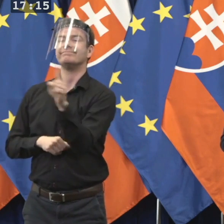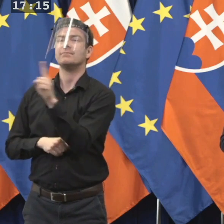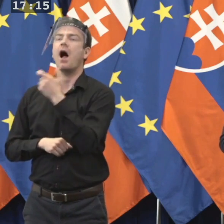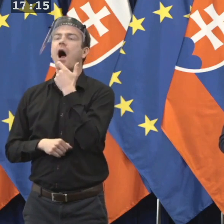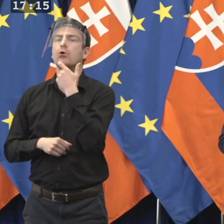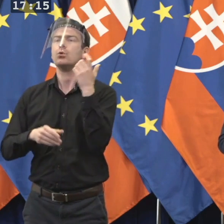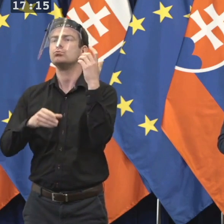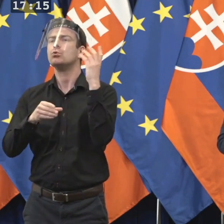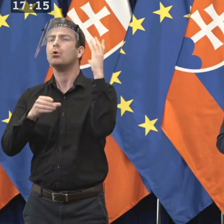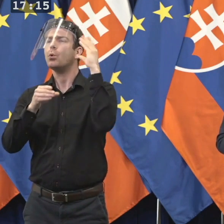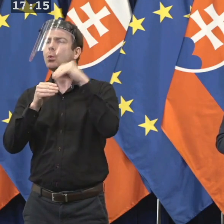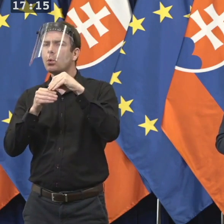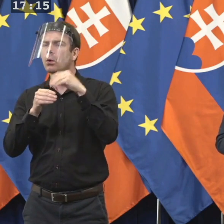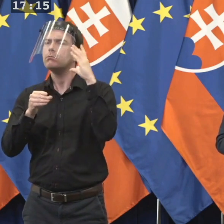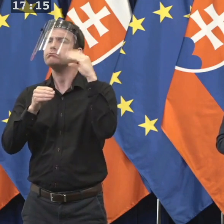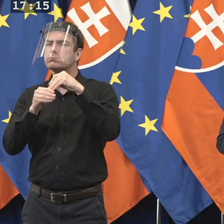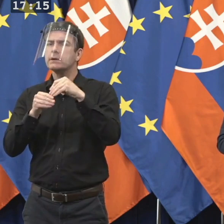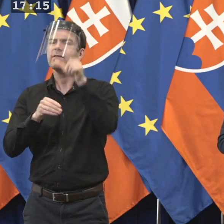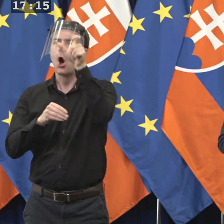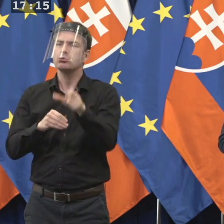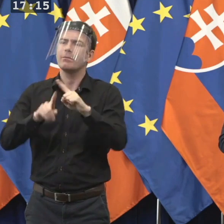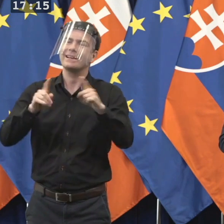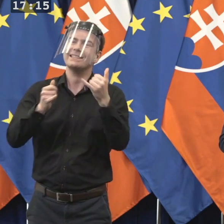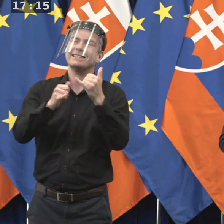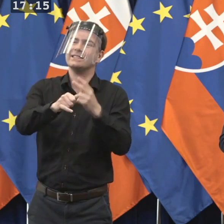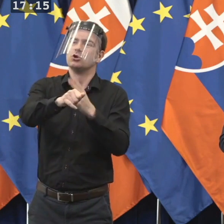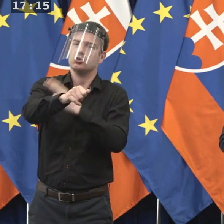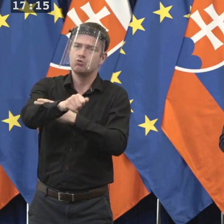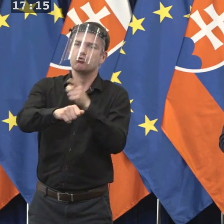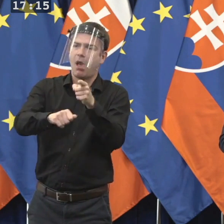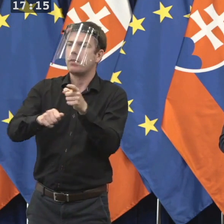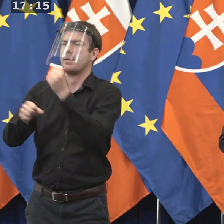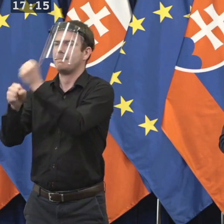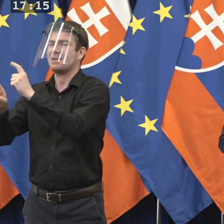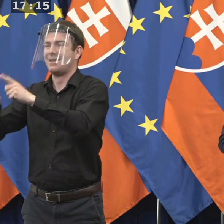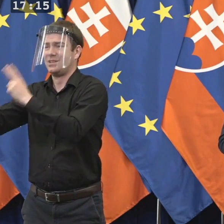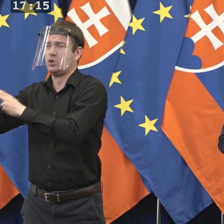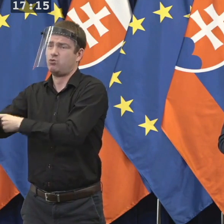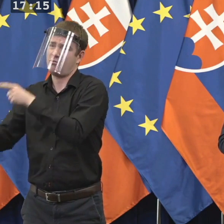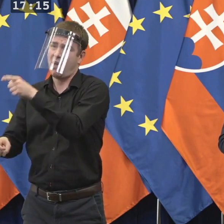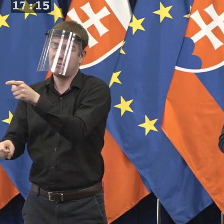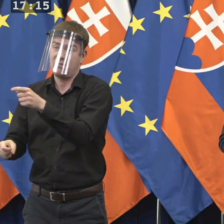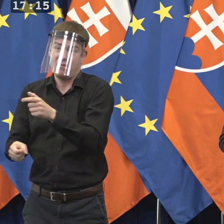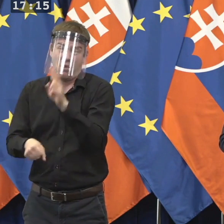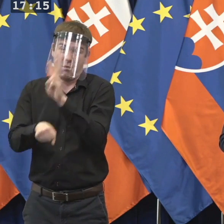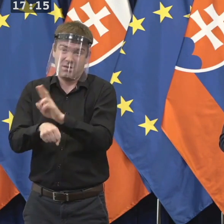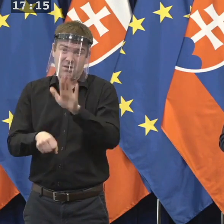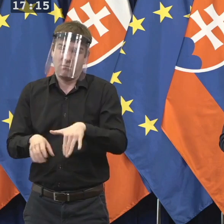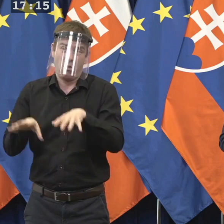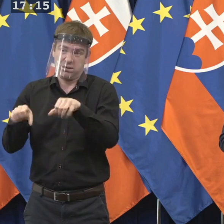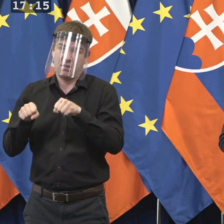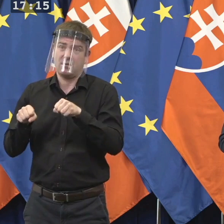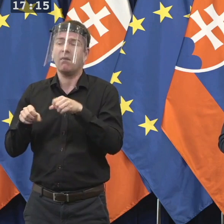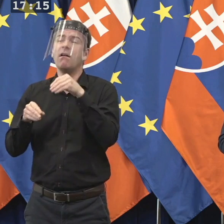Slovensku. A musím povedať, že tá situácia na Slovensku je oveľa lepšia, ako je v niektorých a v okolitých krajinách.